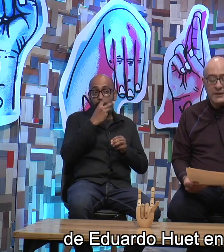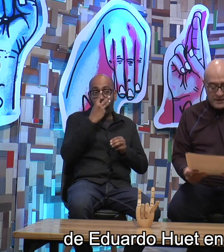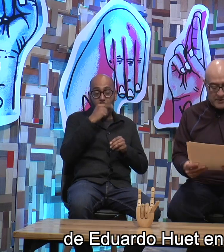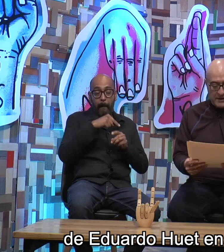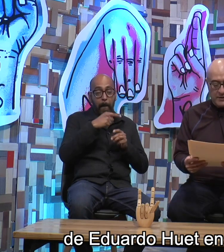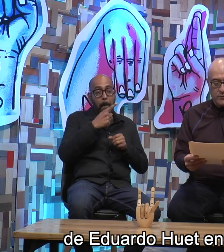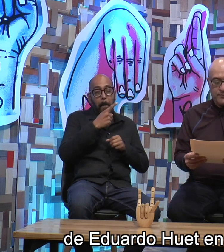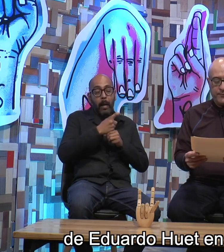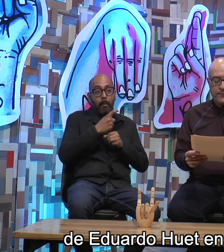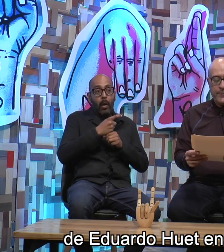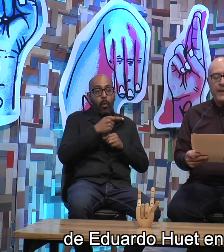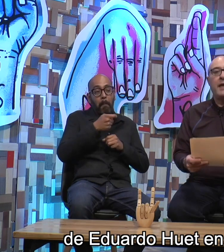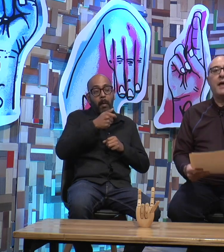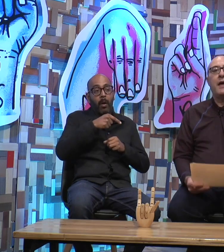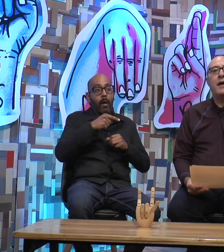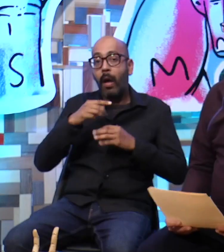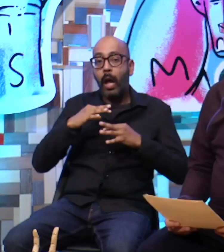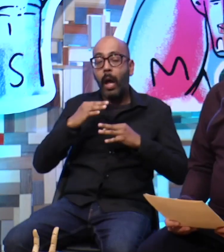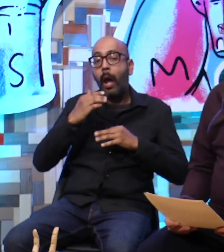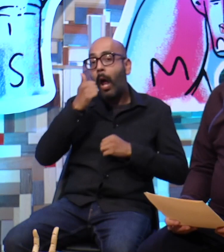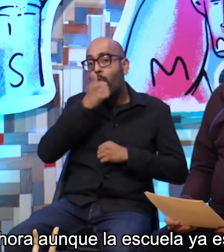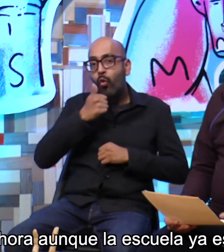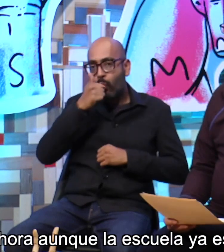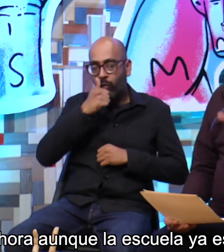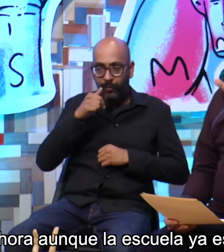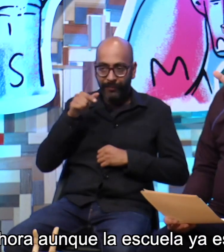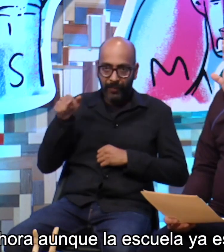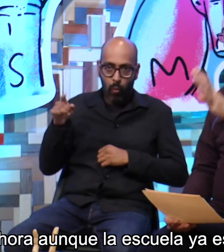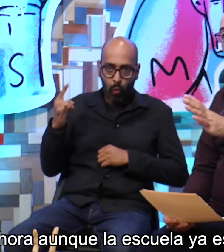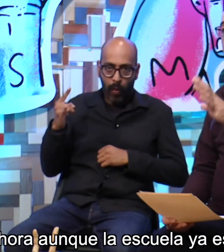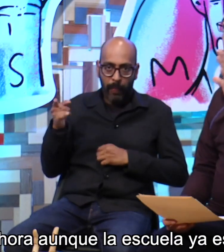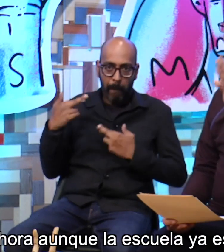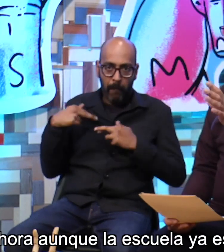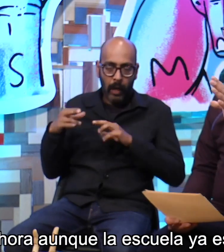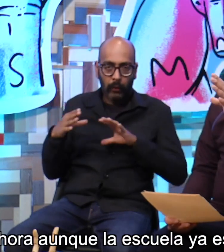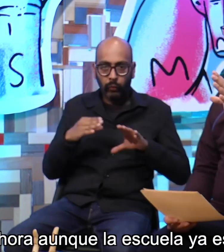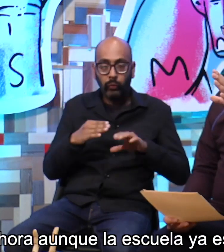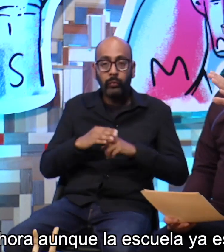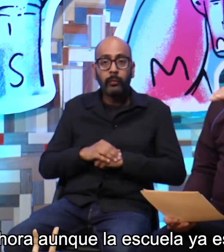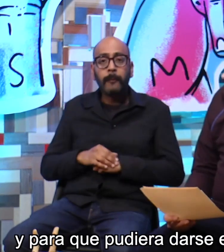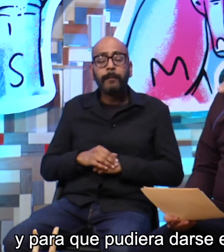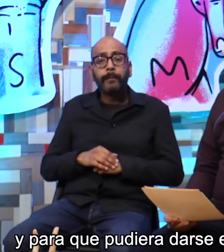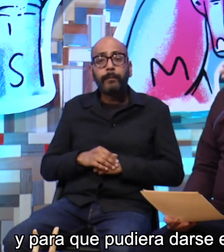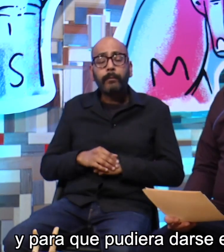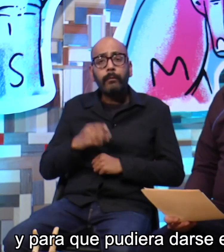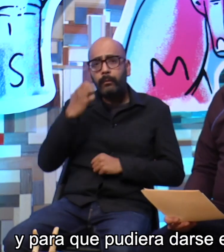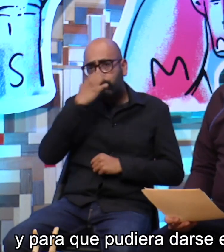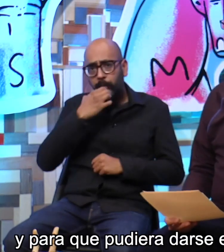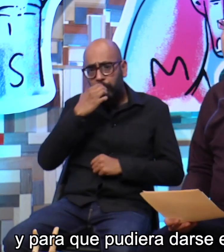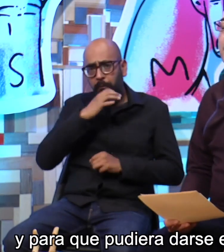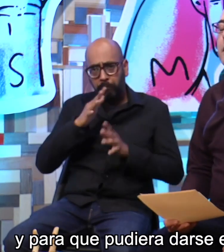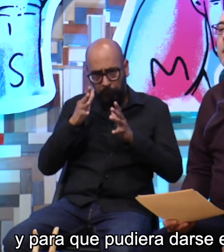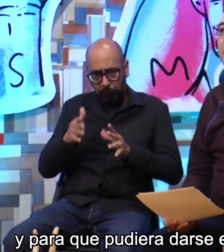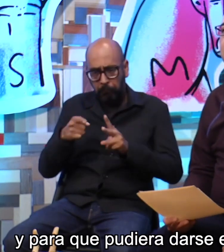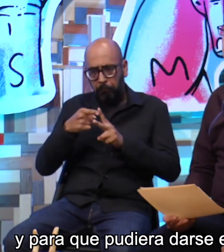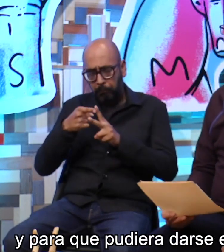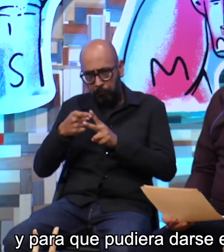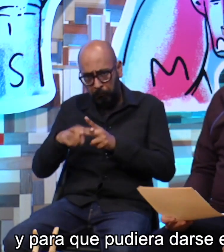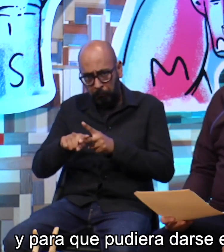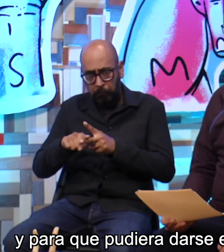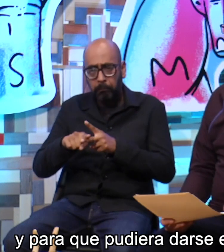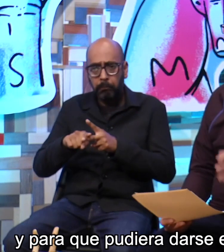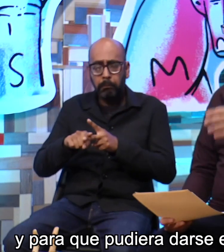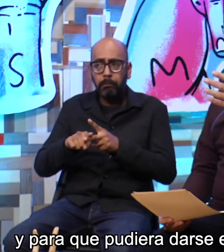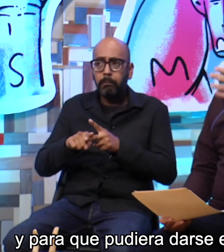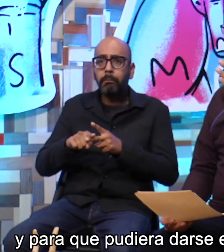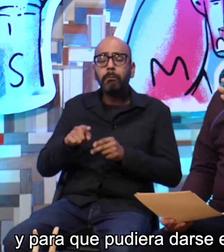Eduardo Huet en México. Ahora aunque la escuela ya estaba funcionando y para que pudiera darse